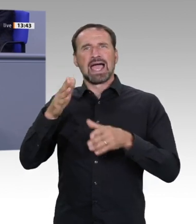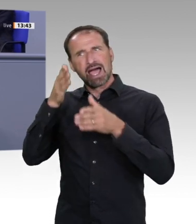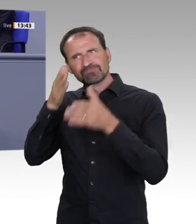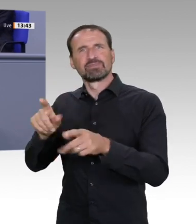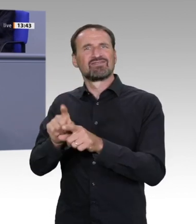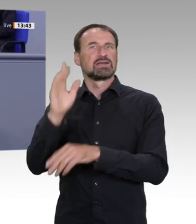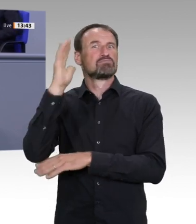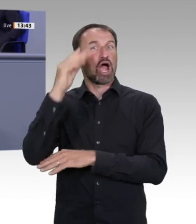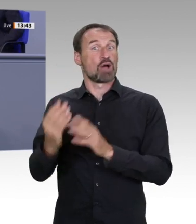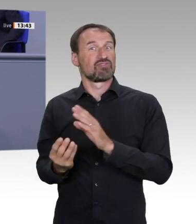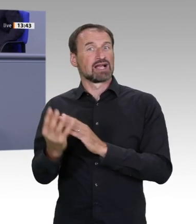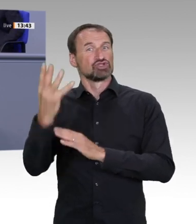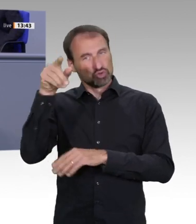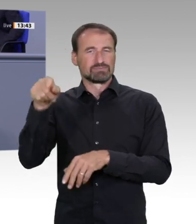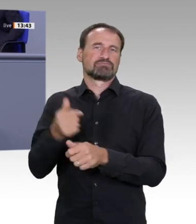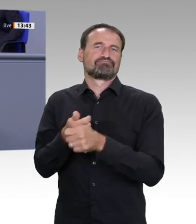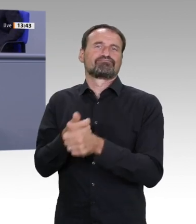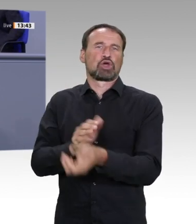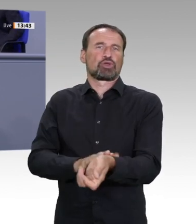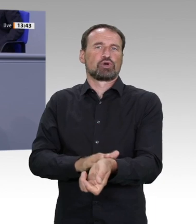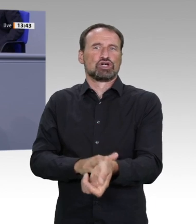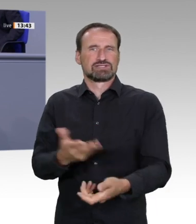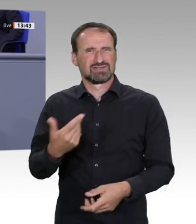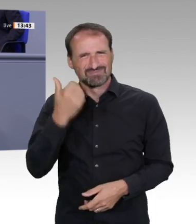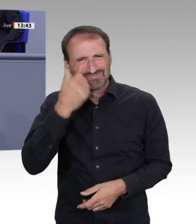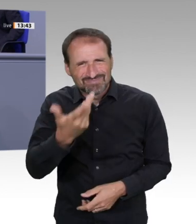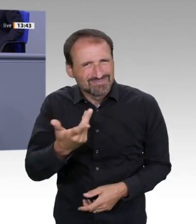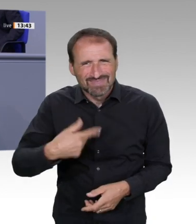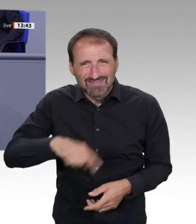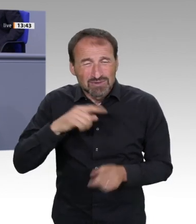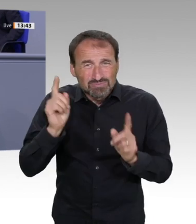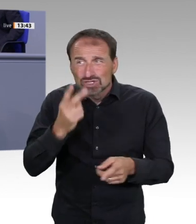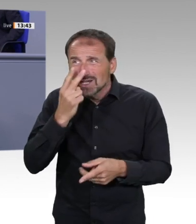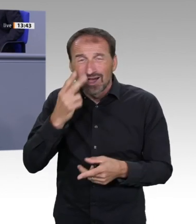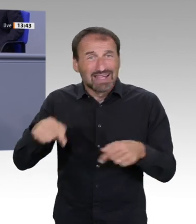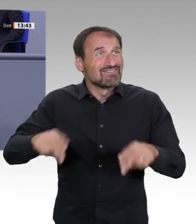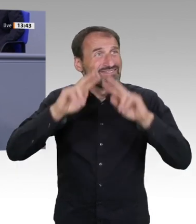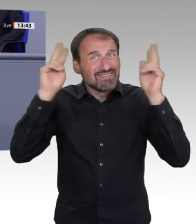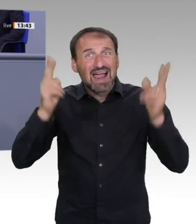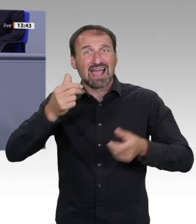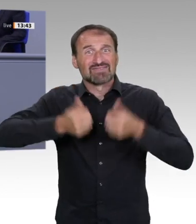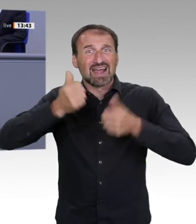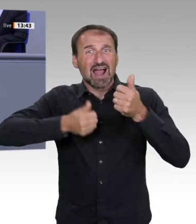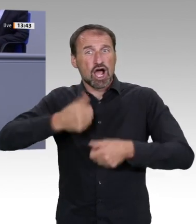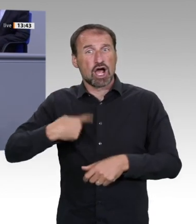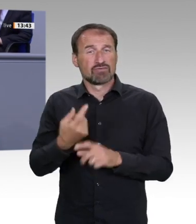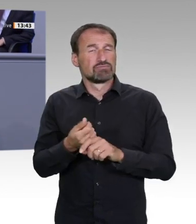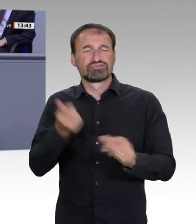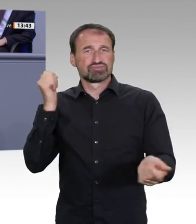deutschen MIT-Beschäftigung fänden. Das könnte zum Beispiel eine Erweiterung des KIT in Karlsruhe sein. Es könnte im Raum